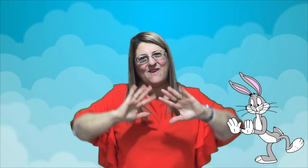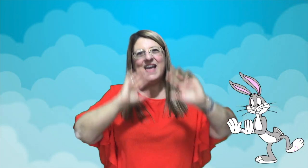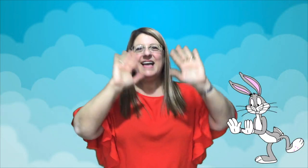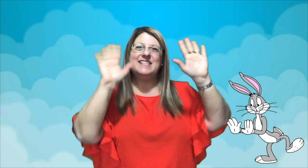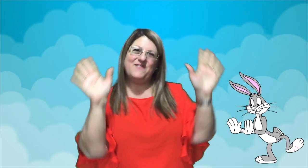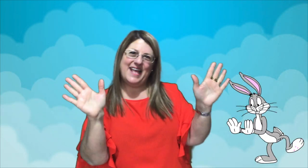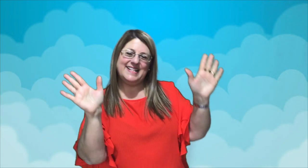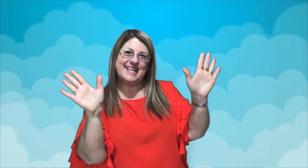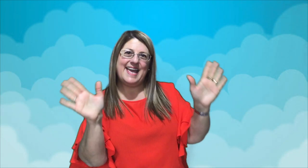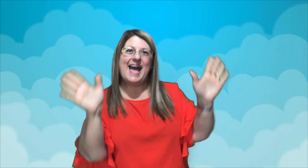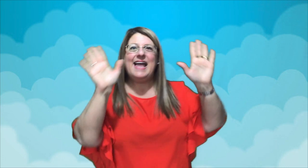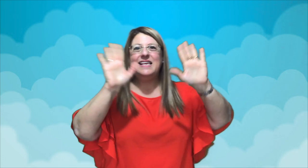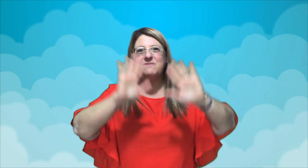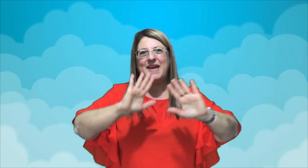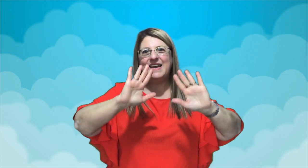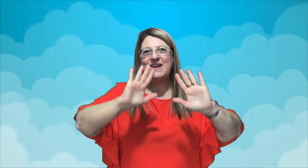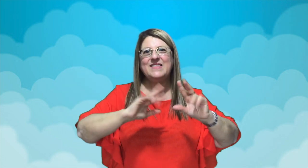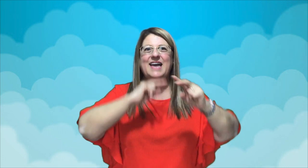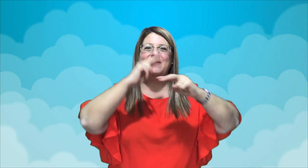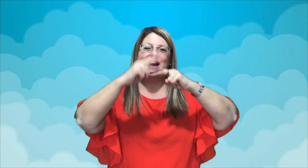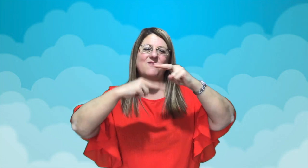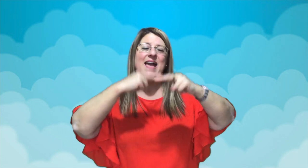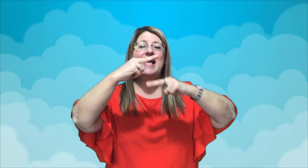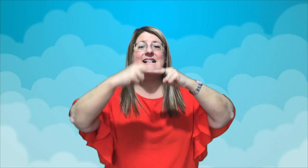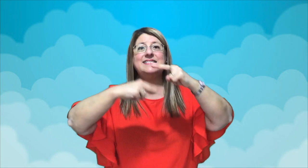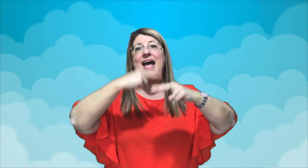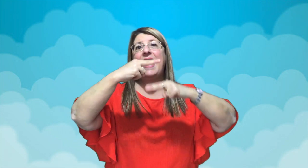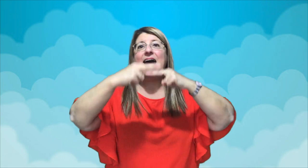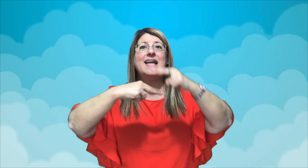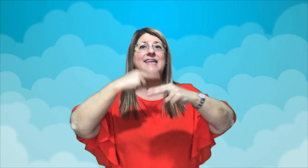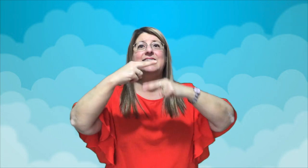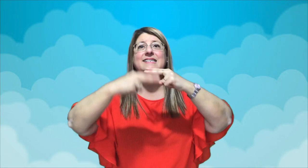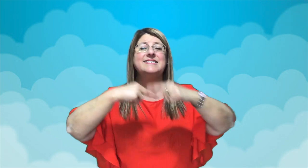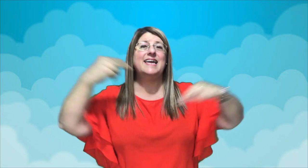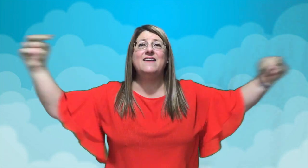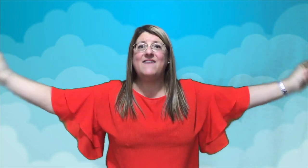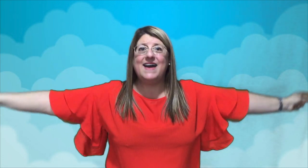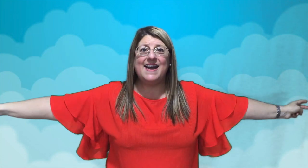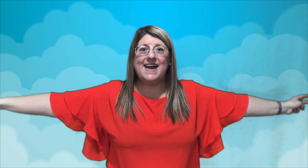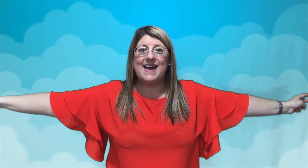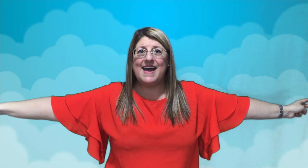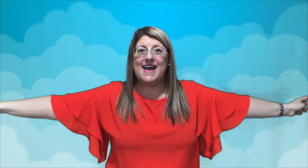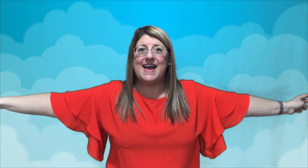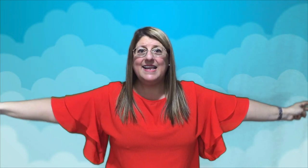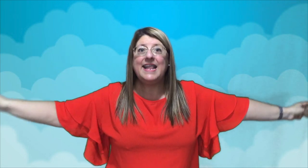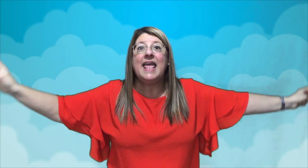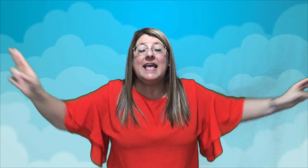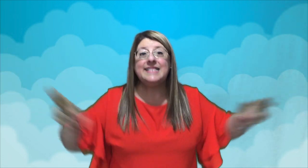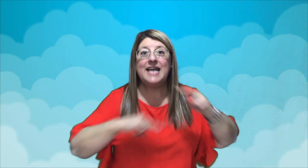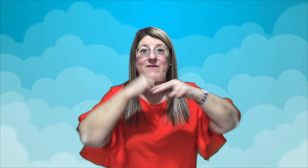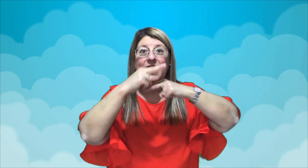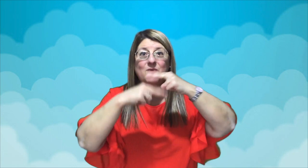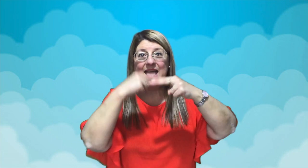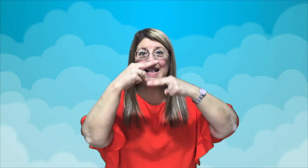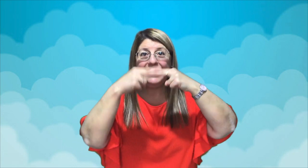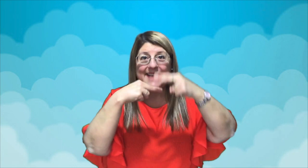De frente al espejo dan una vuelta y se van Dan una vuelta